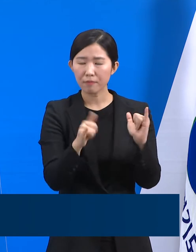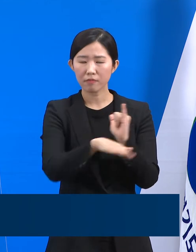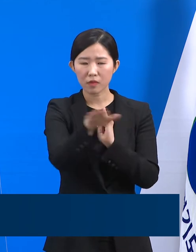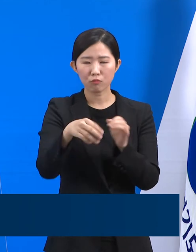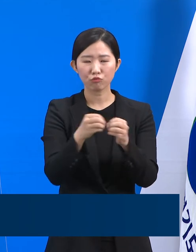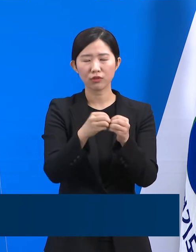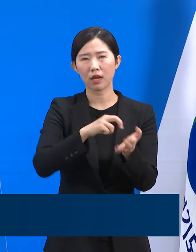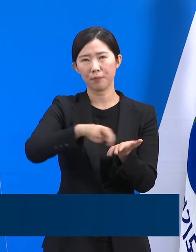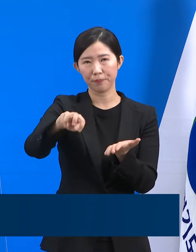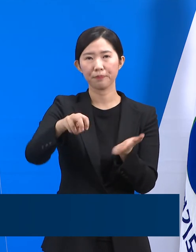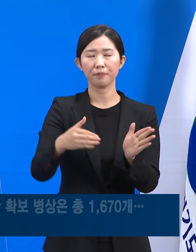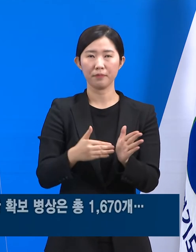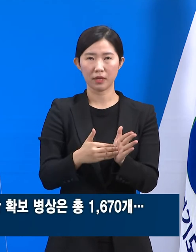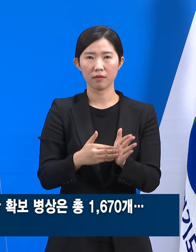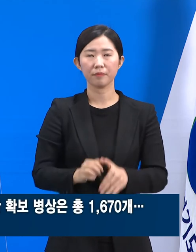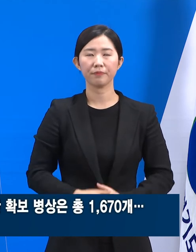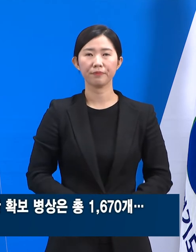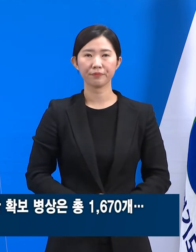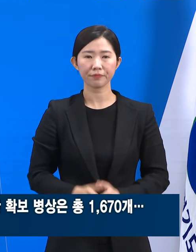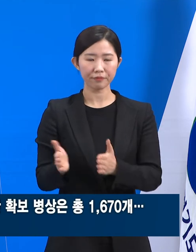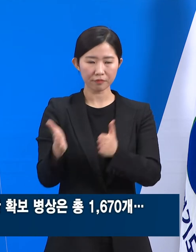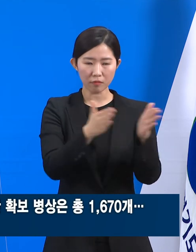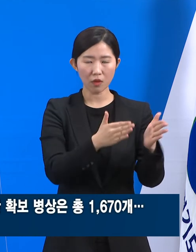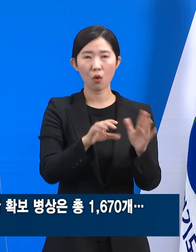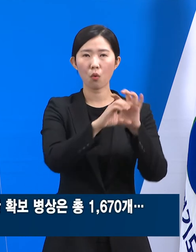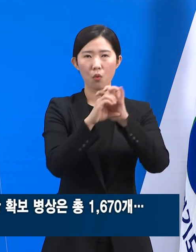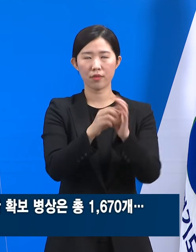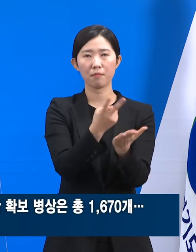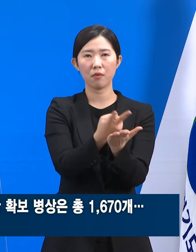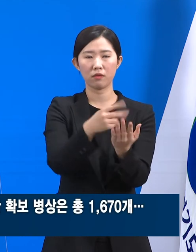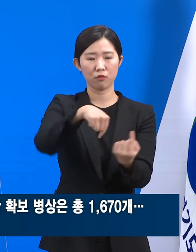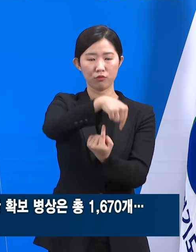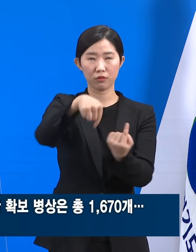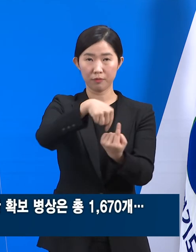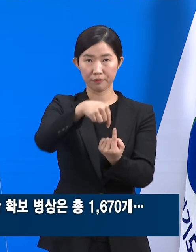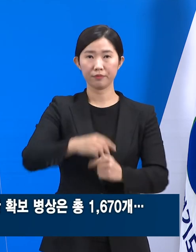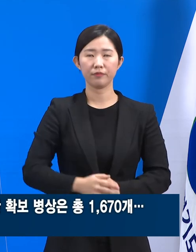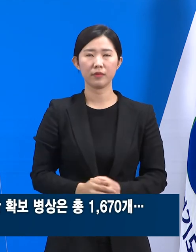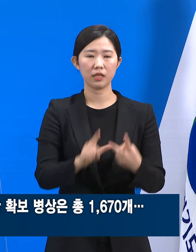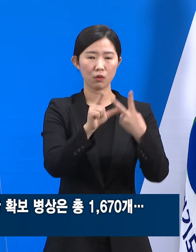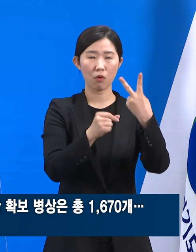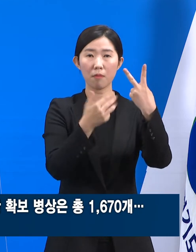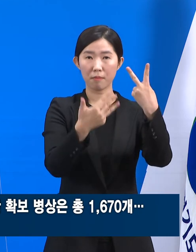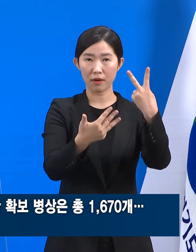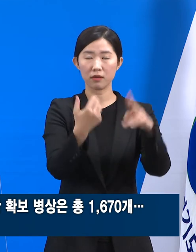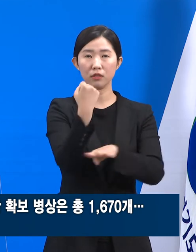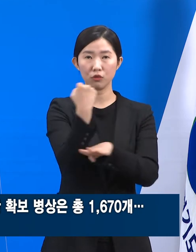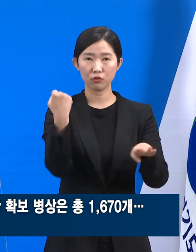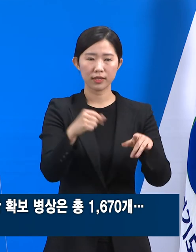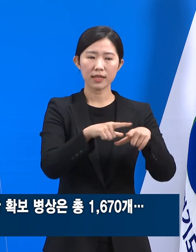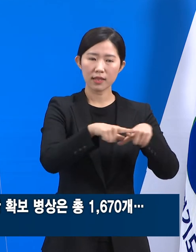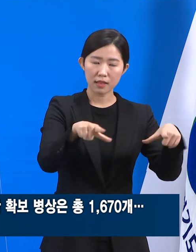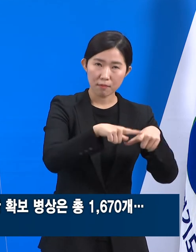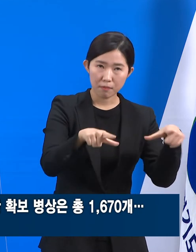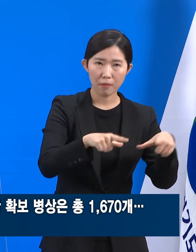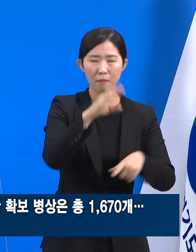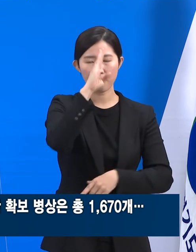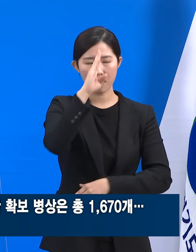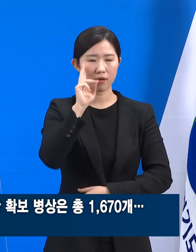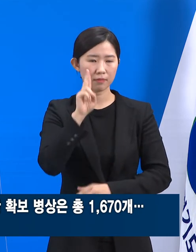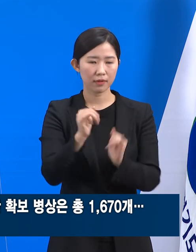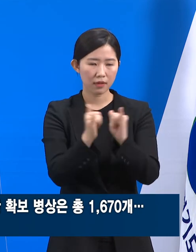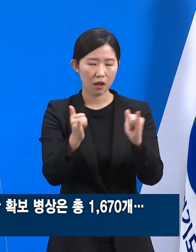다음은 경기도 코로나19 병상 운용 현황입니다. 2월 8일 20시 기준 일반과 중증 환자 병상을 합한